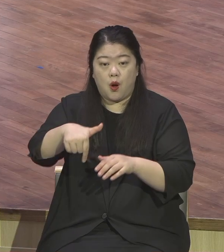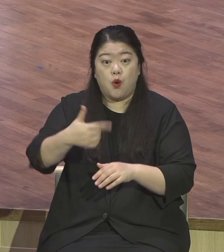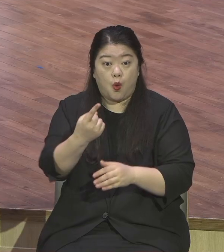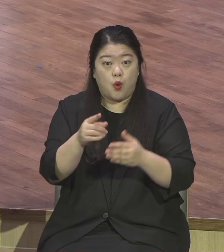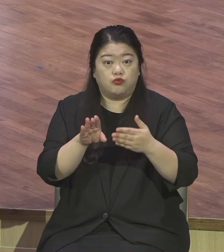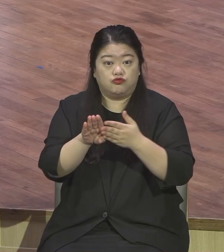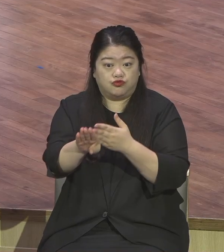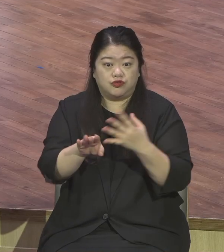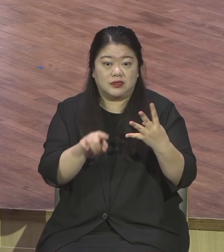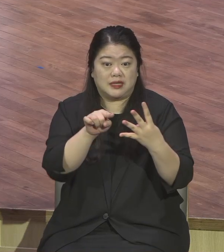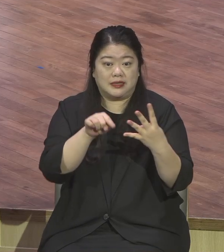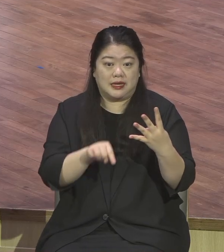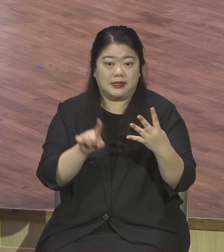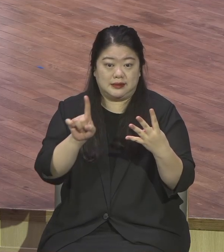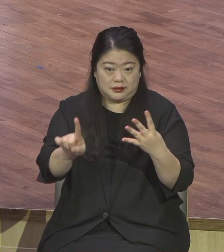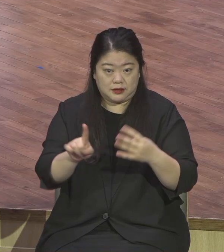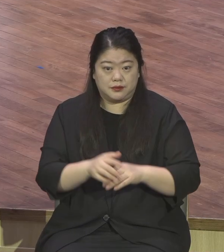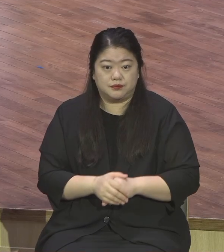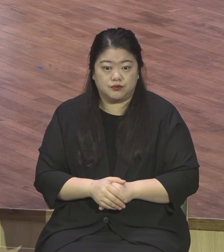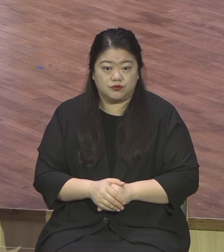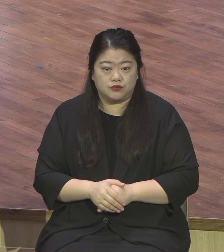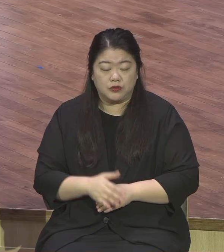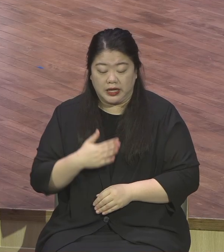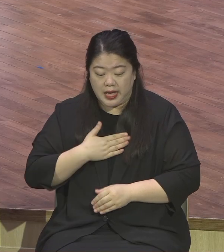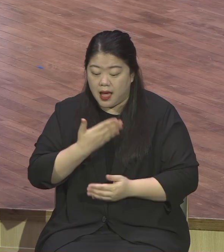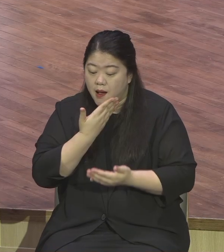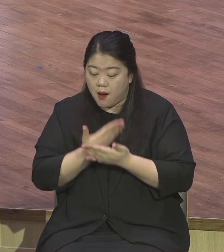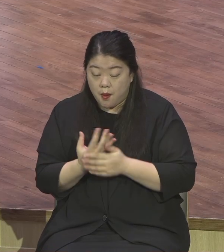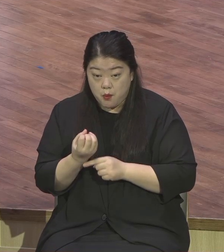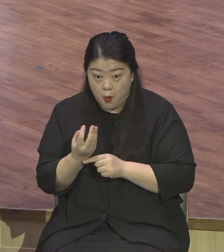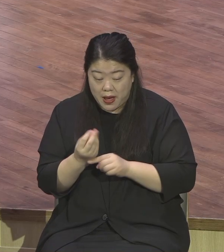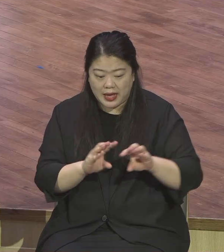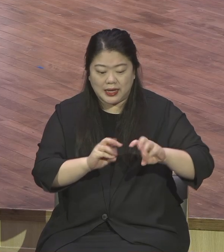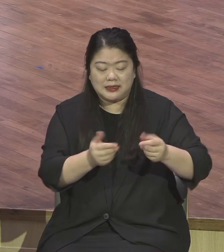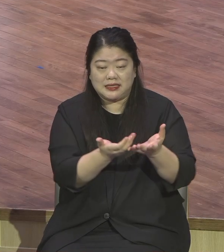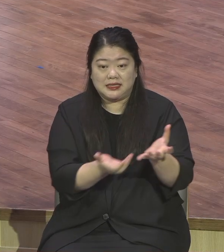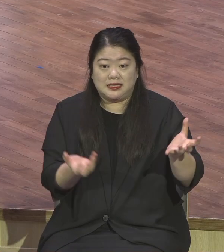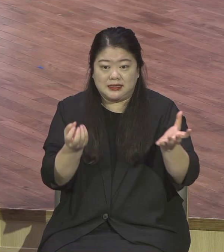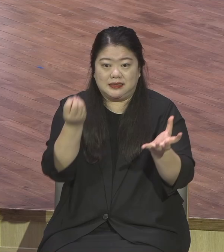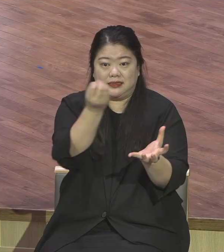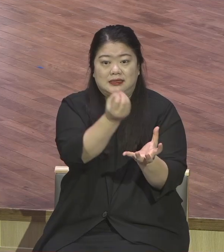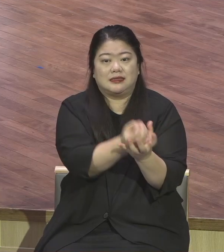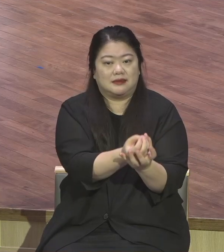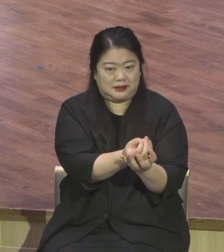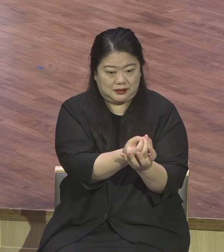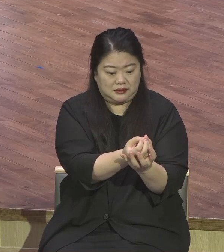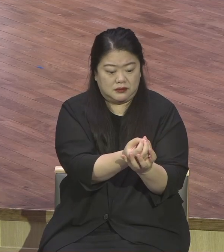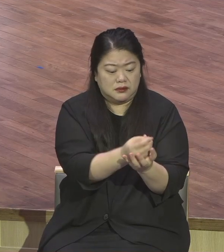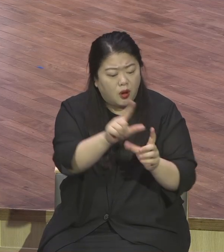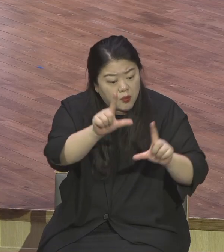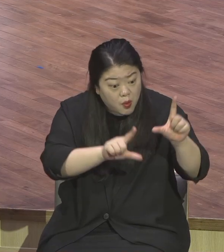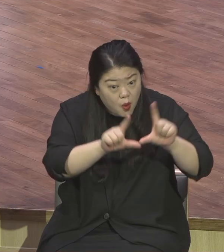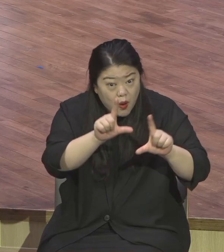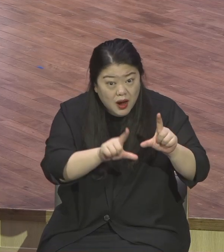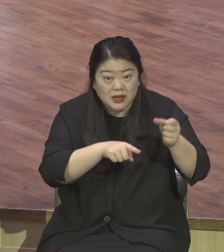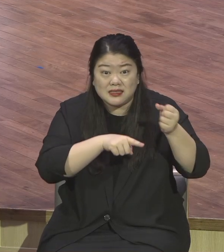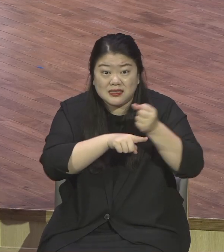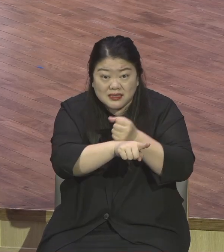강조합니다 우리가 이 보배를 질그릇에 가졌으니 이런 심히 큰 능력은 하나님께 있고 우리에게 있지 아니함을 알게 하냐